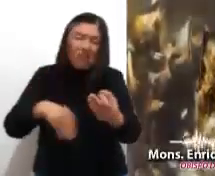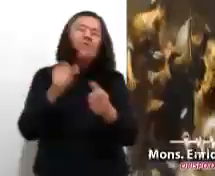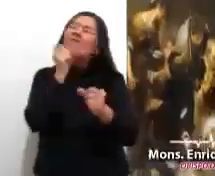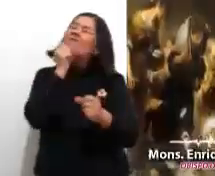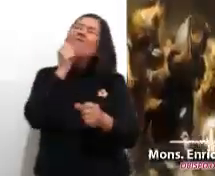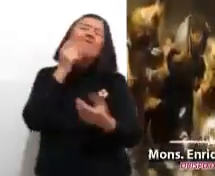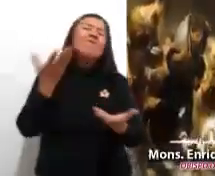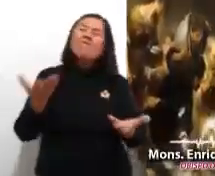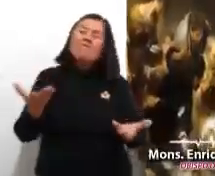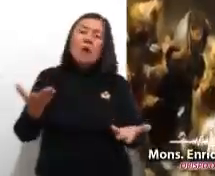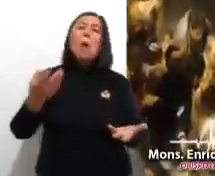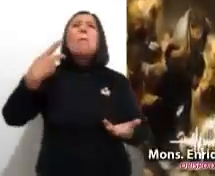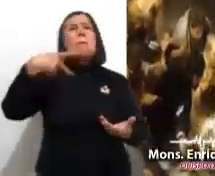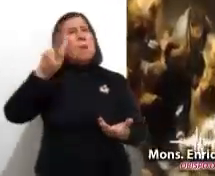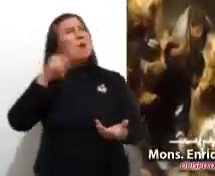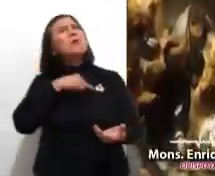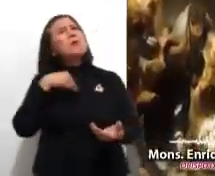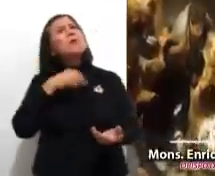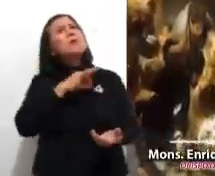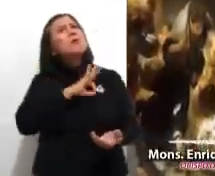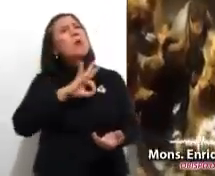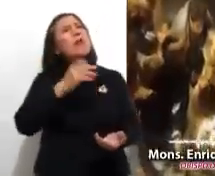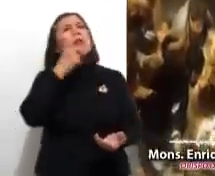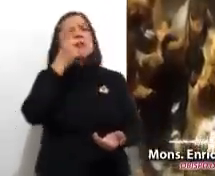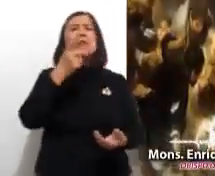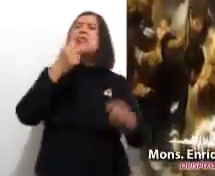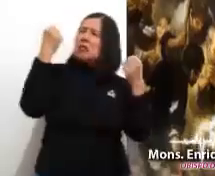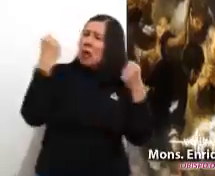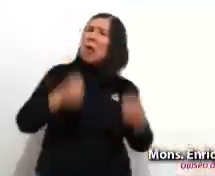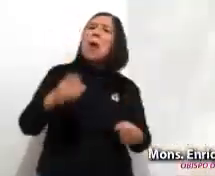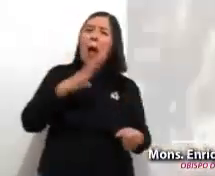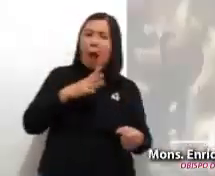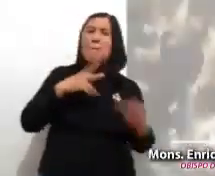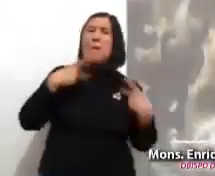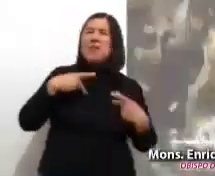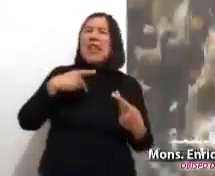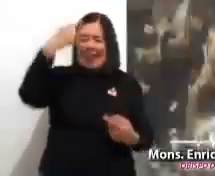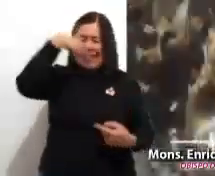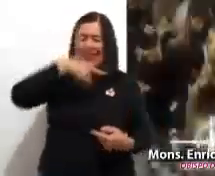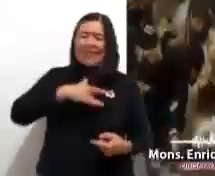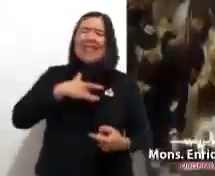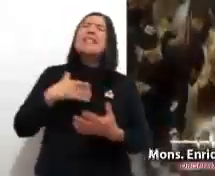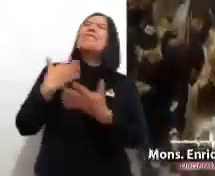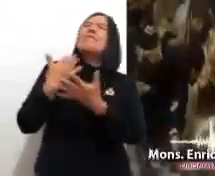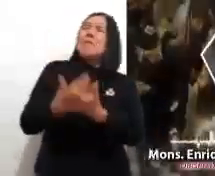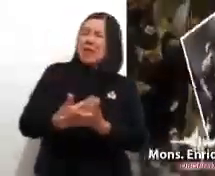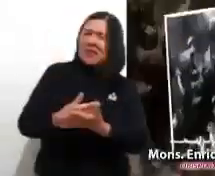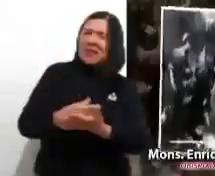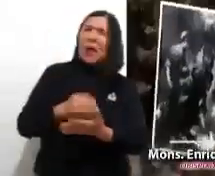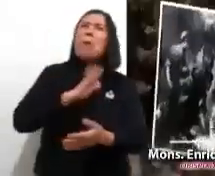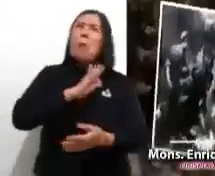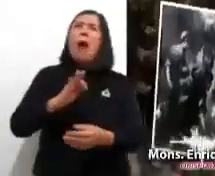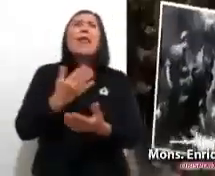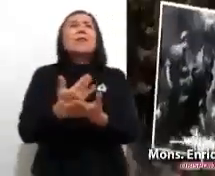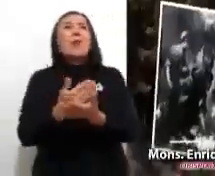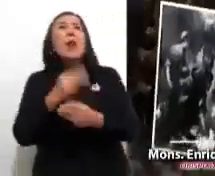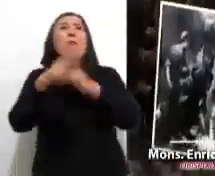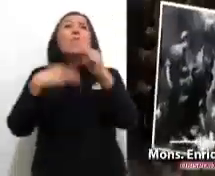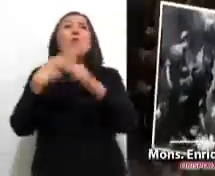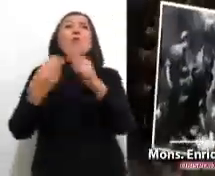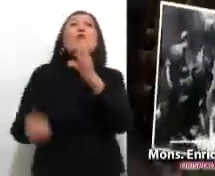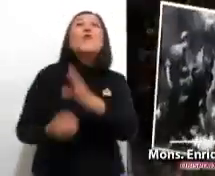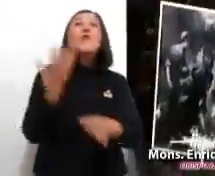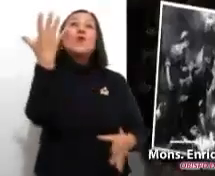pueblo. En cambio, podemos afirmar que hay personas que llenas de esperanza continúan luchando por un mundo nuevo